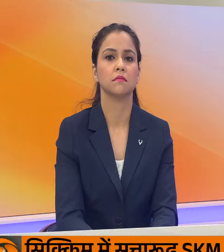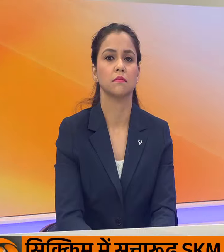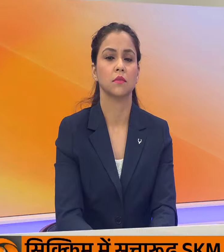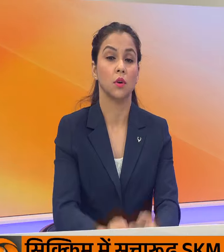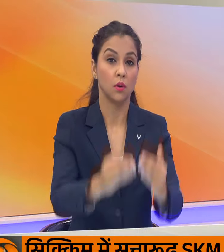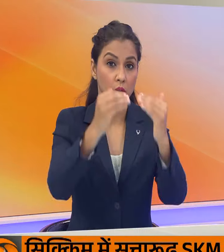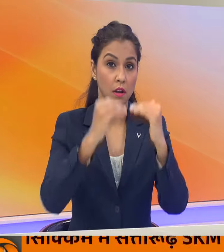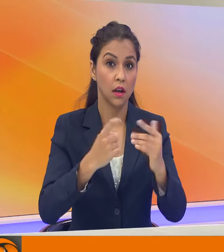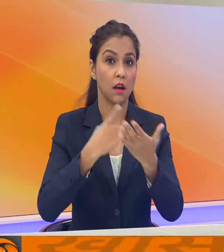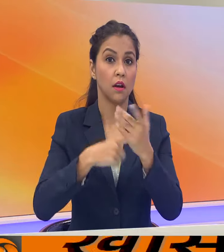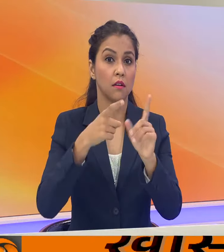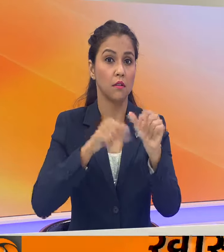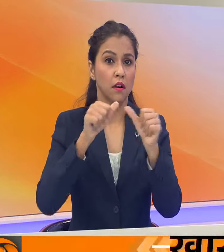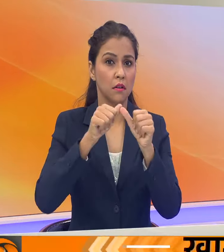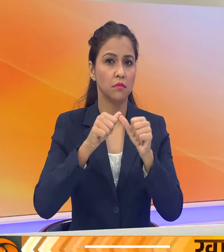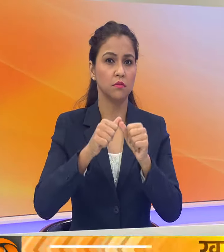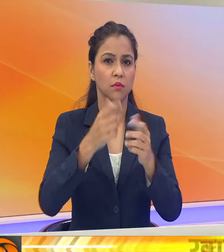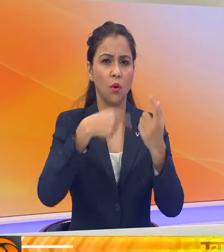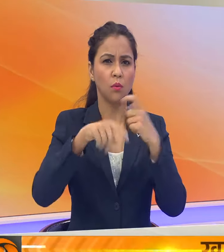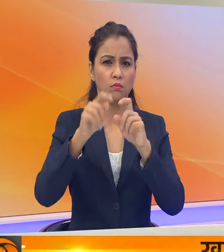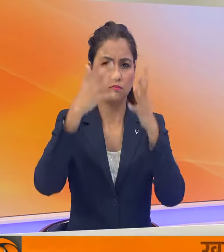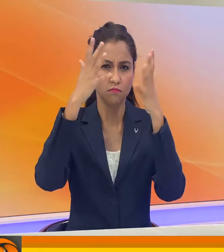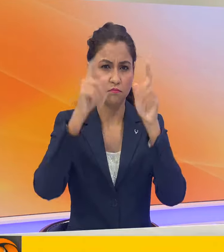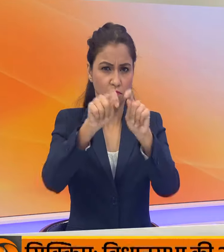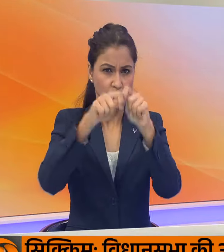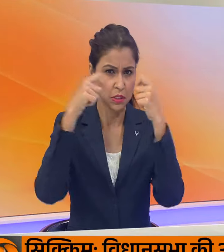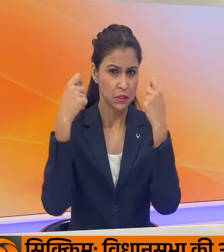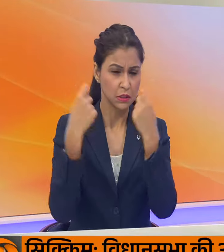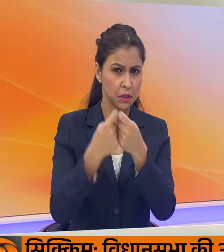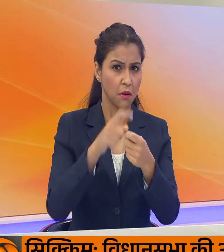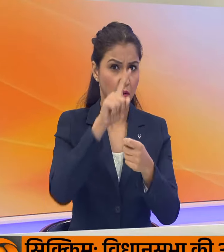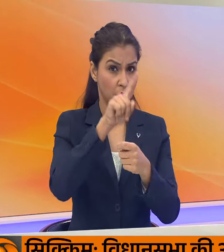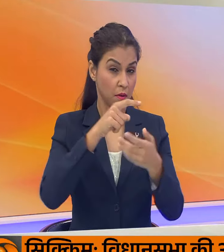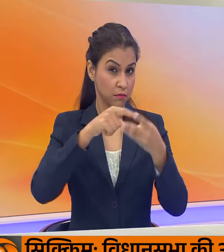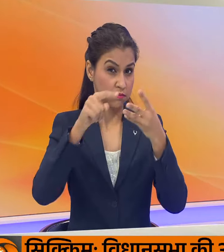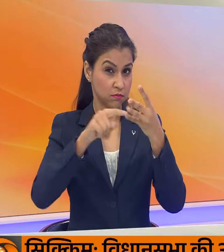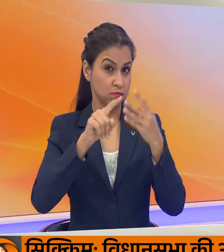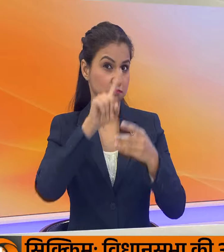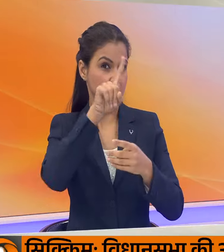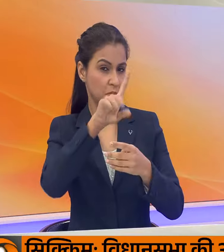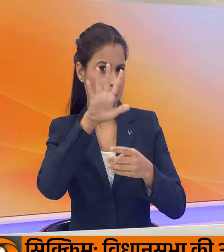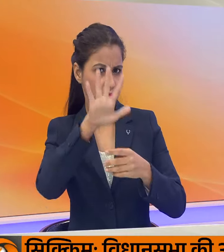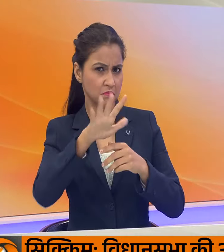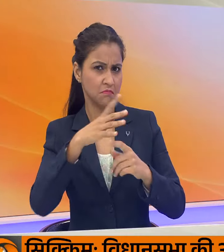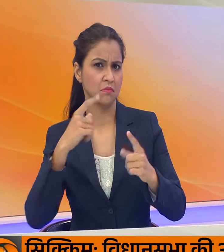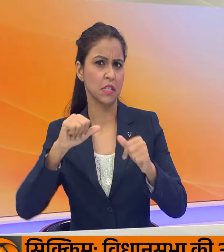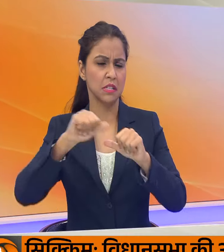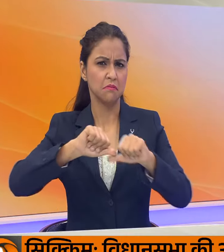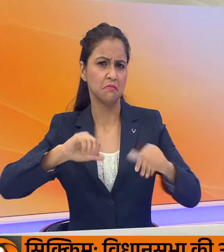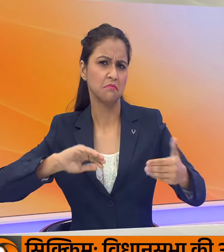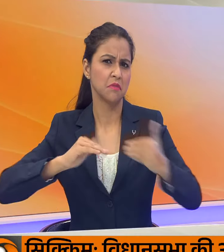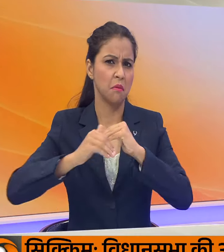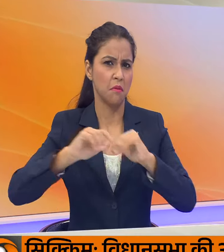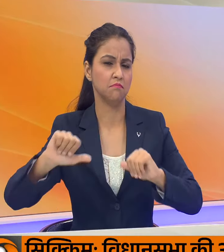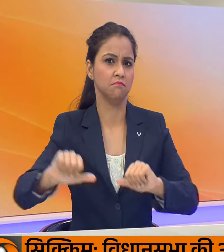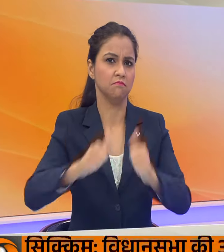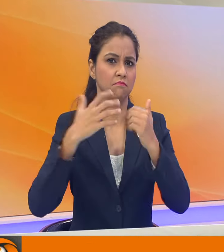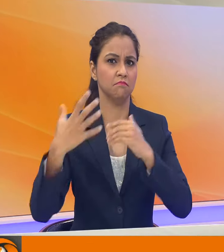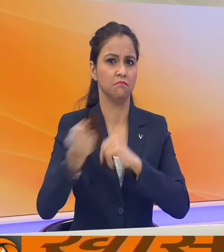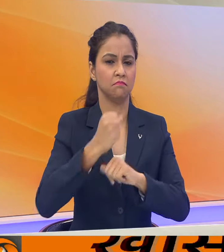रियाल मेडरिट के प्रशन सकों ने अपनी टीम दौरा पंद्रिवी बार चैंपियन्स लीग जीतने का जब कर जश्ट